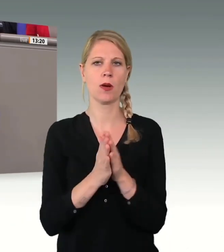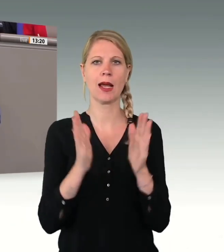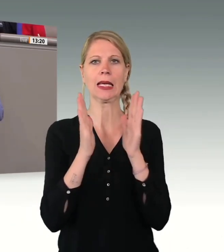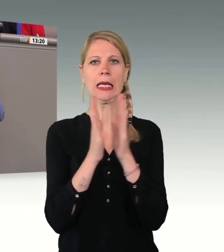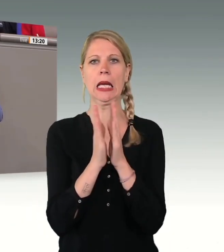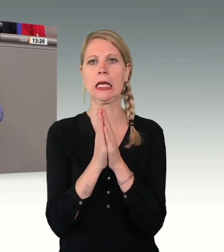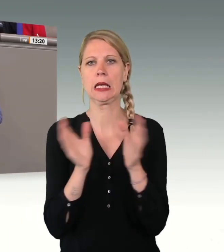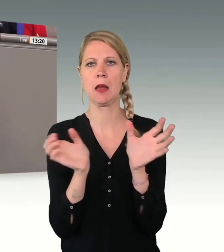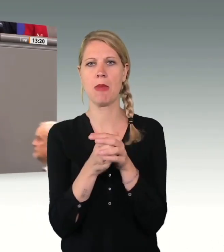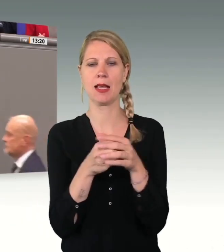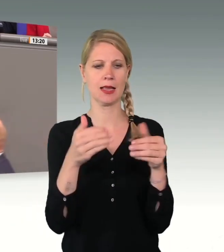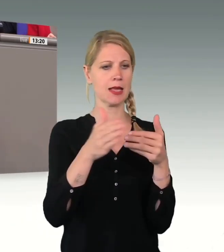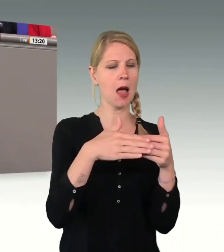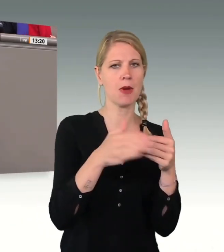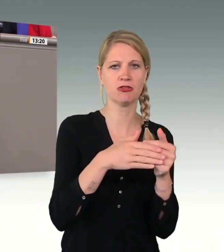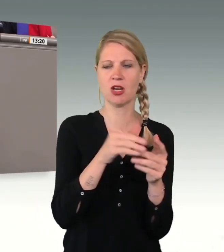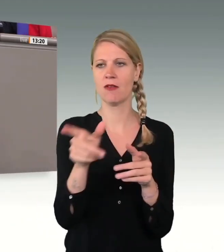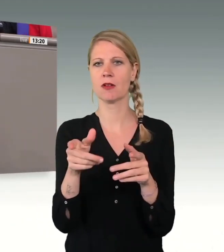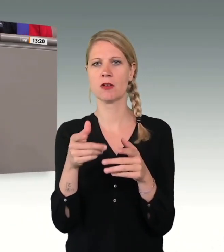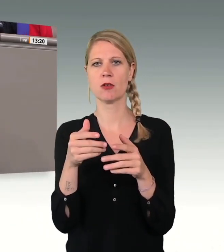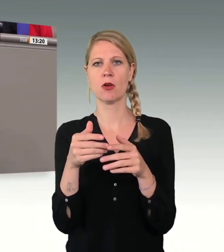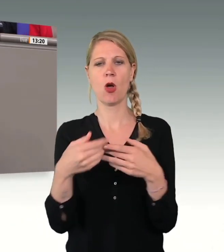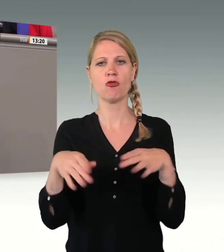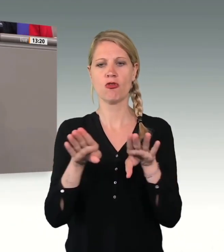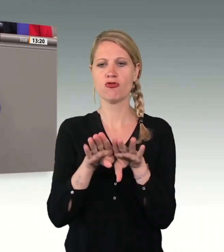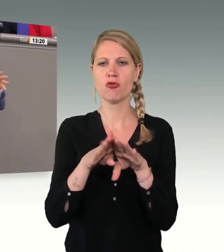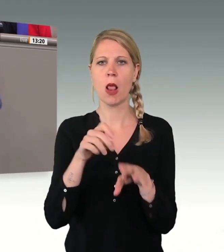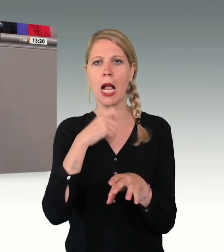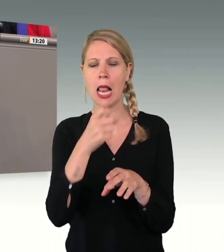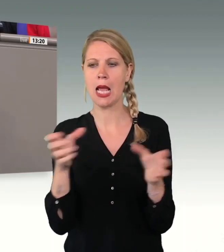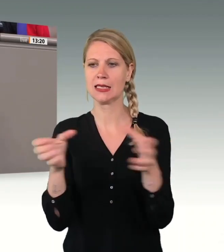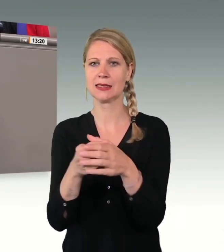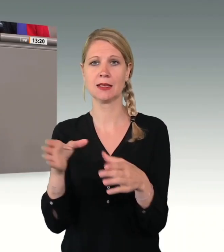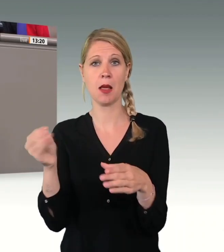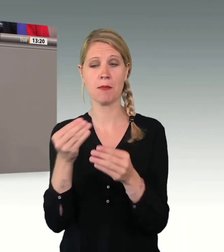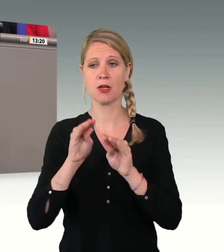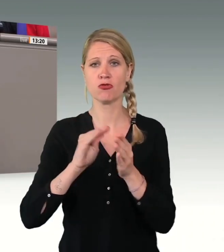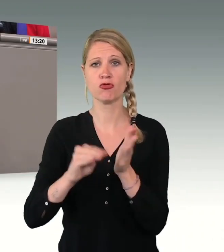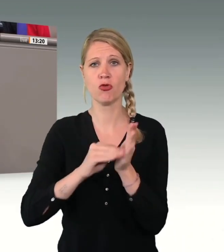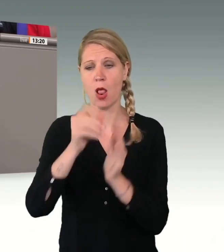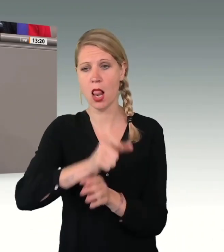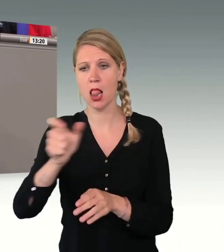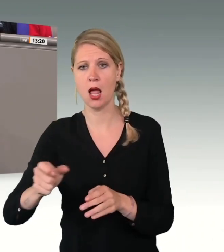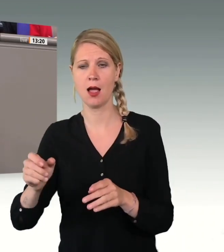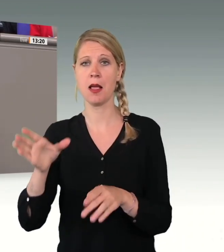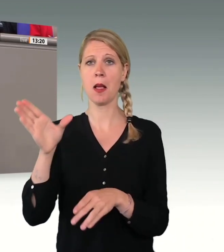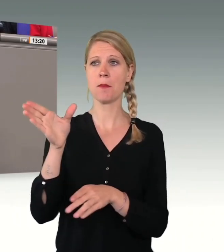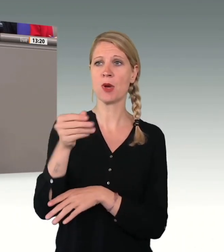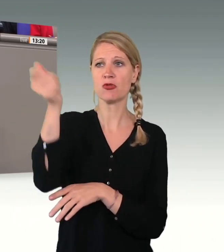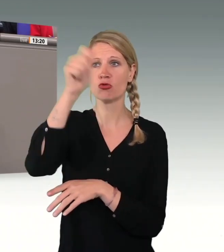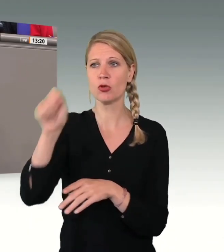Nachbarschaften, ganze Schulklassen, Mitschülerinnen und Mitschüler, Mitschülerinnen und Mitschüler auf Berufskolleg, Mitstudierende,